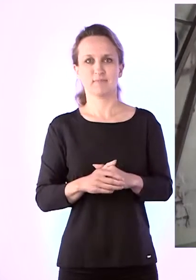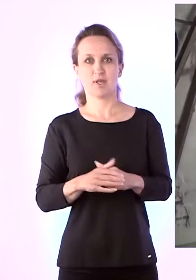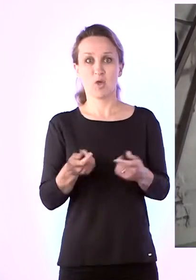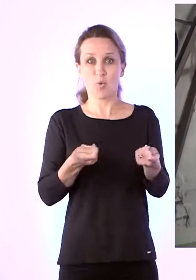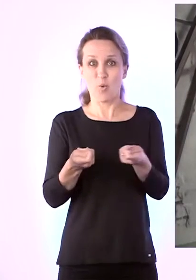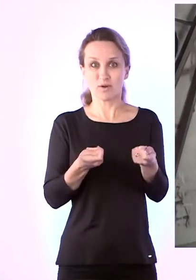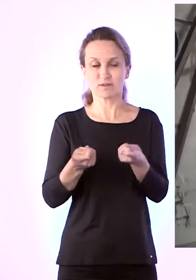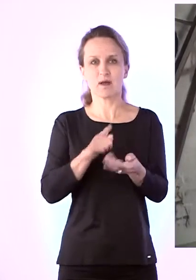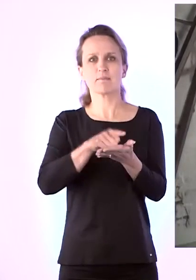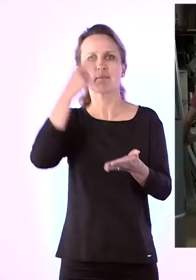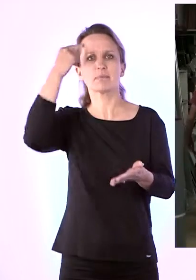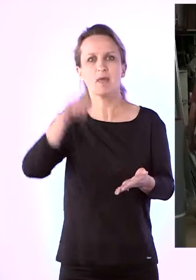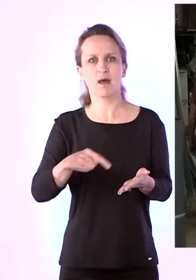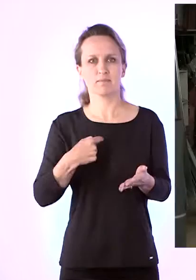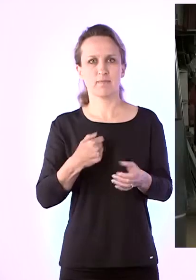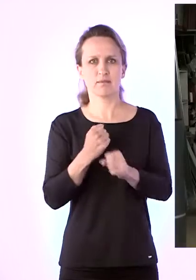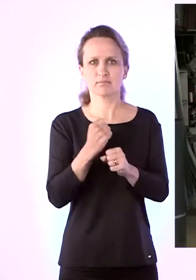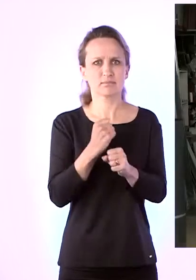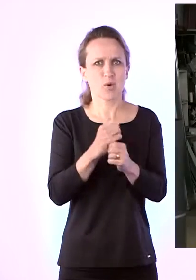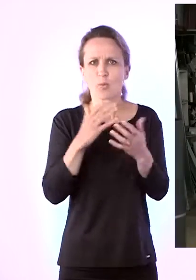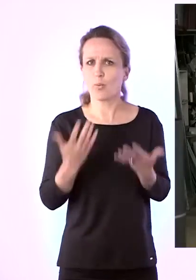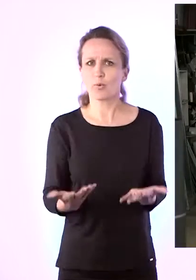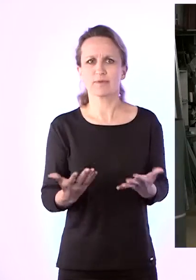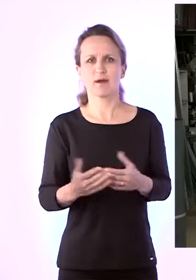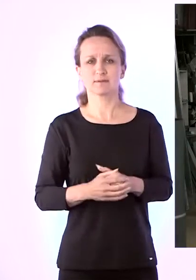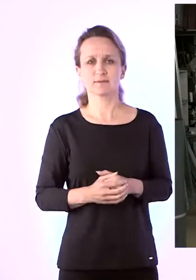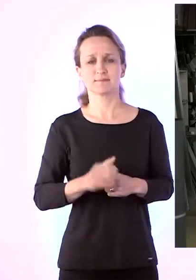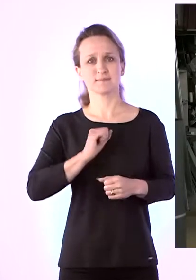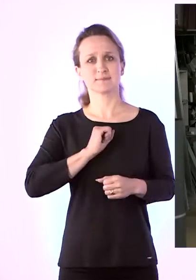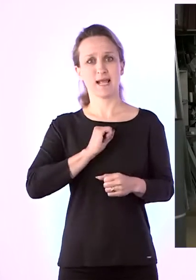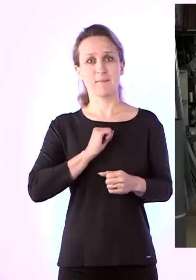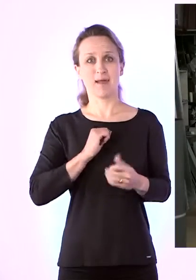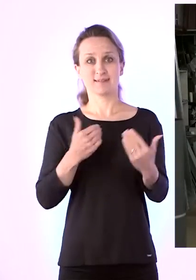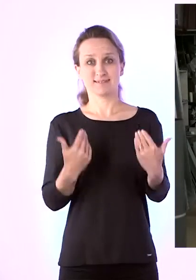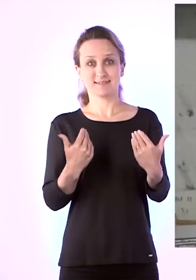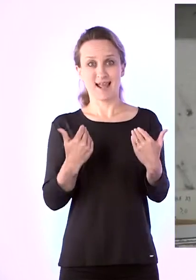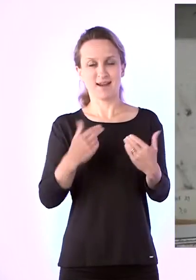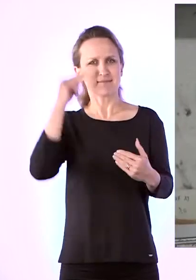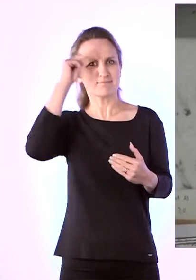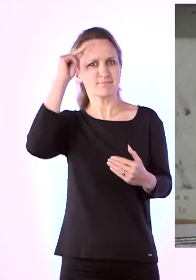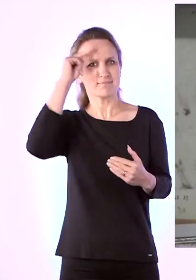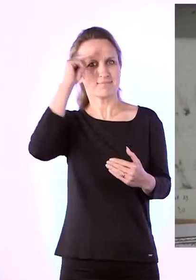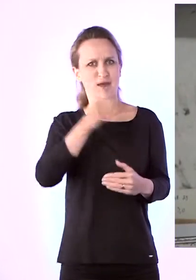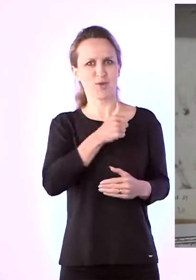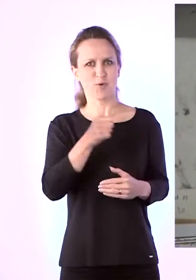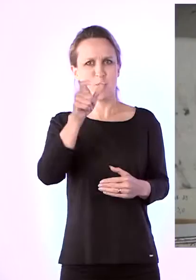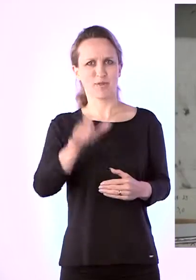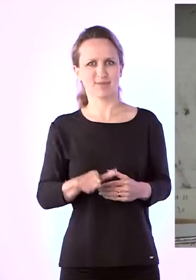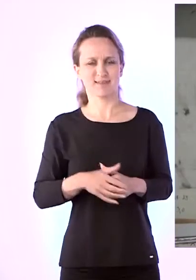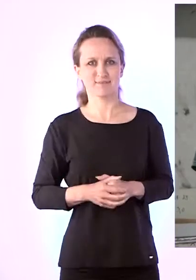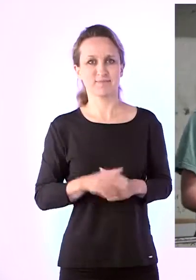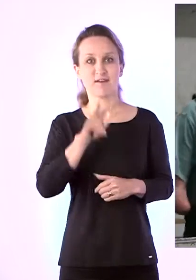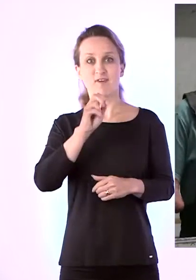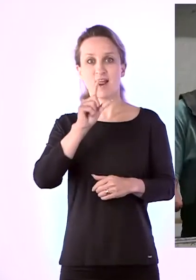juhtida tuleb teada, kuidas seda kõiki teha. Täna olen ma õppipoissjuht. Valev plaanib